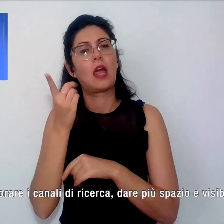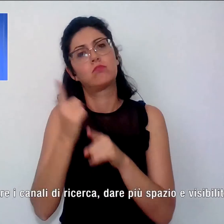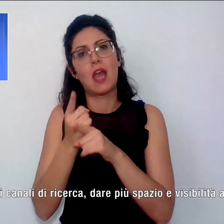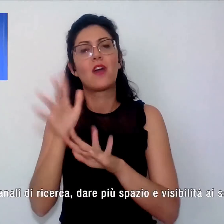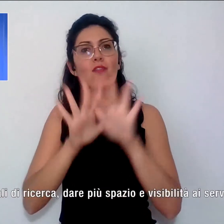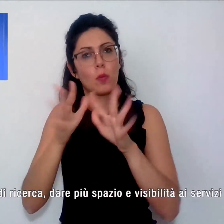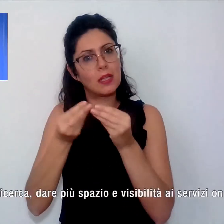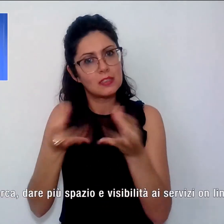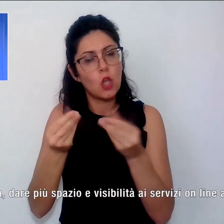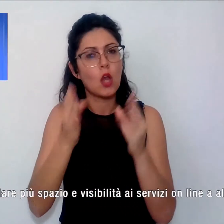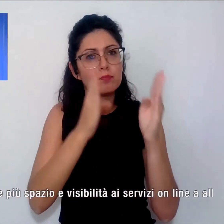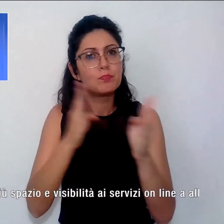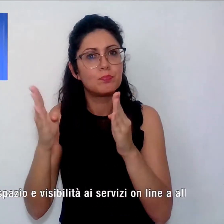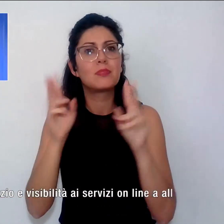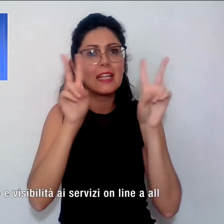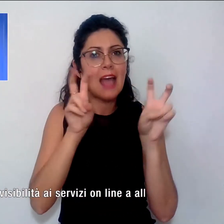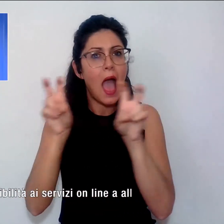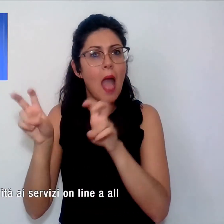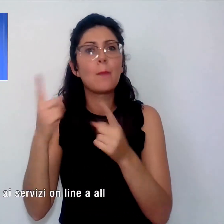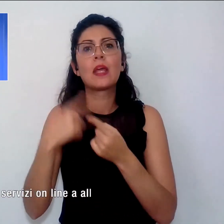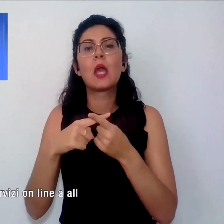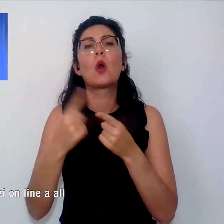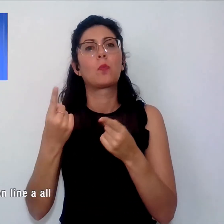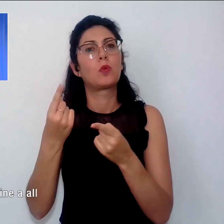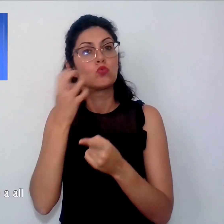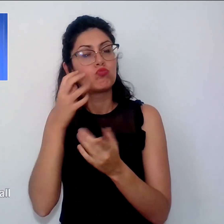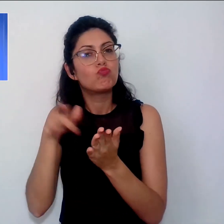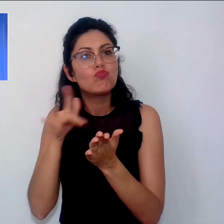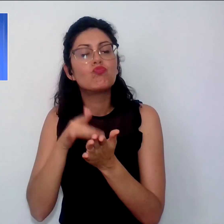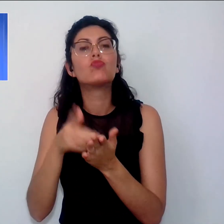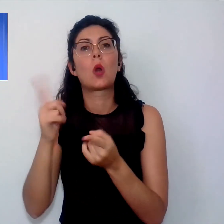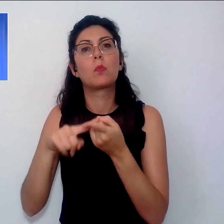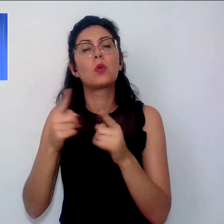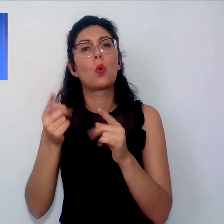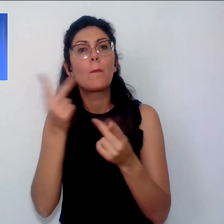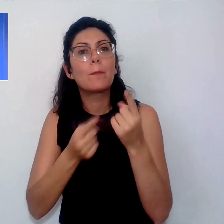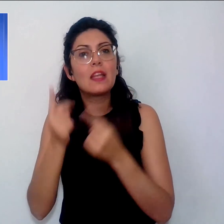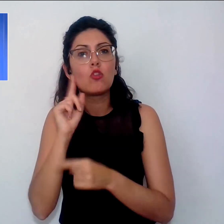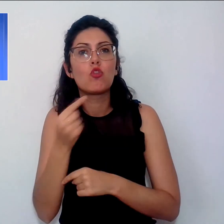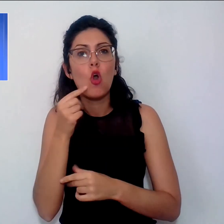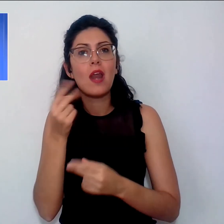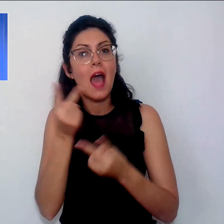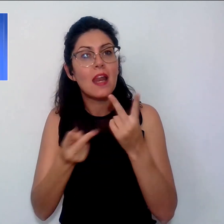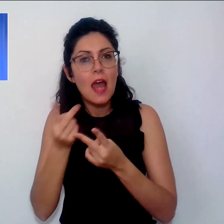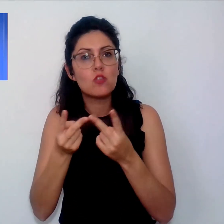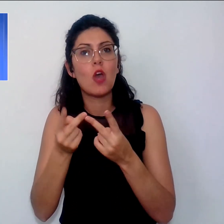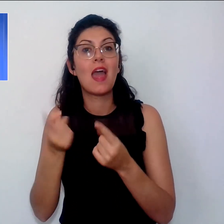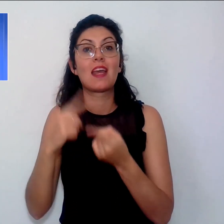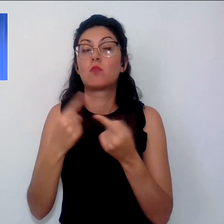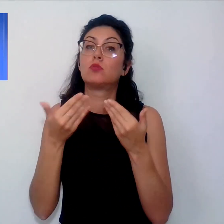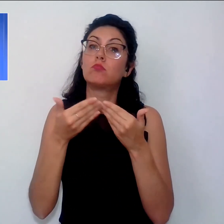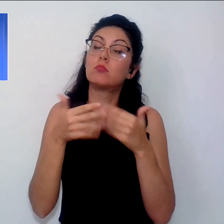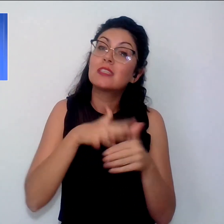aree tematiche, adattarsi su dispositivi mobili, migliorare i canali di ricerca, dare più spazio e visibilità ai